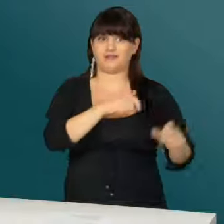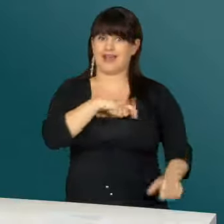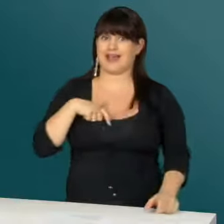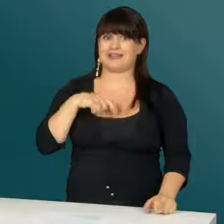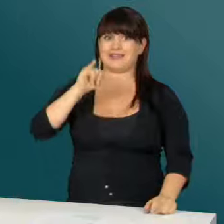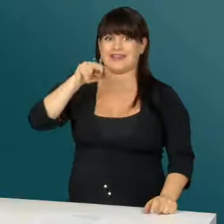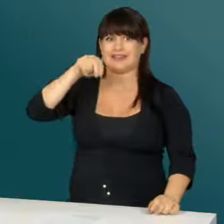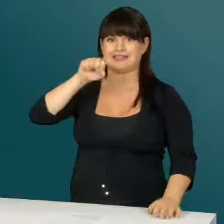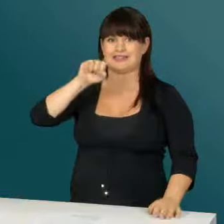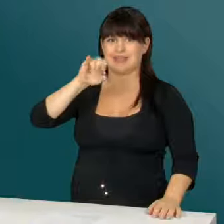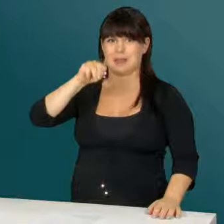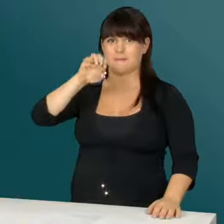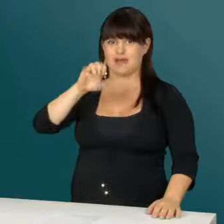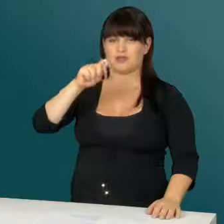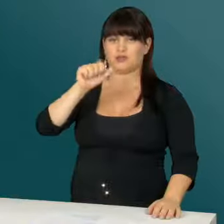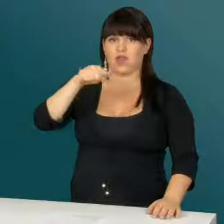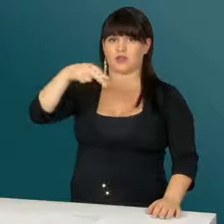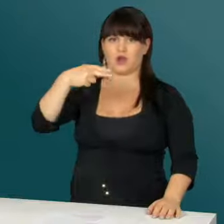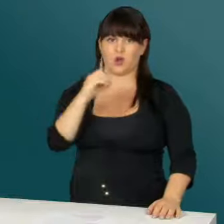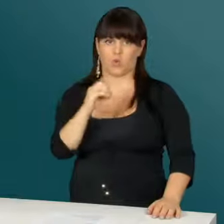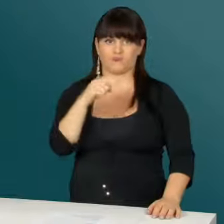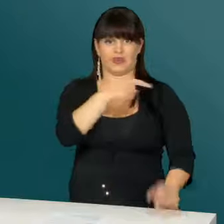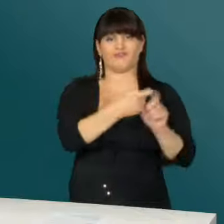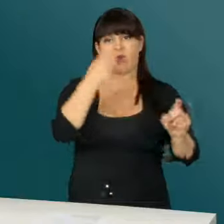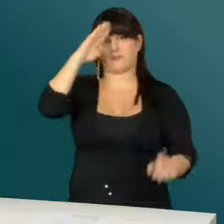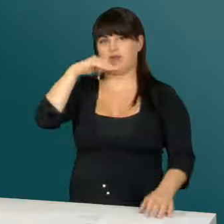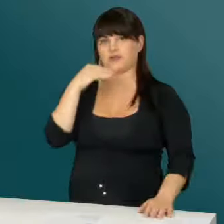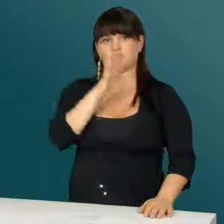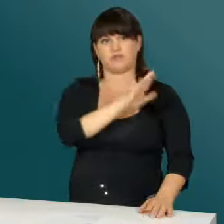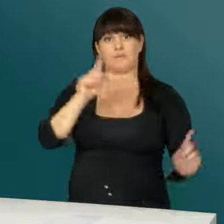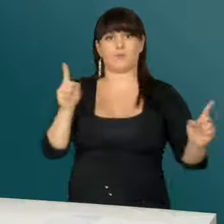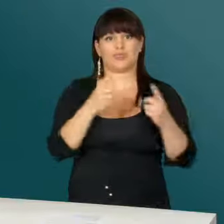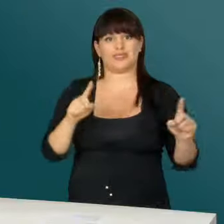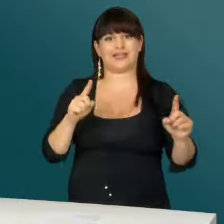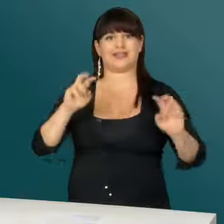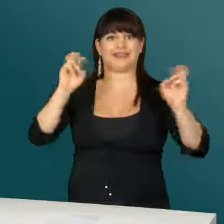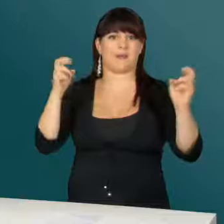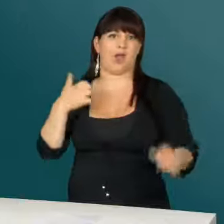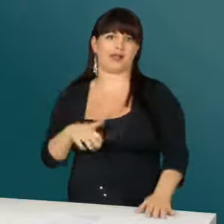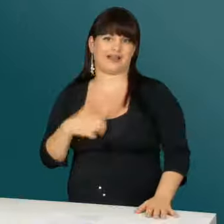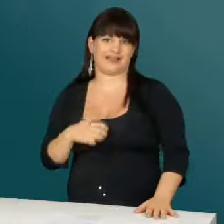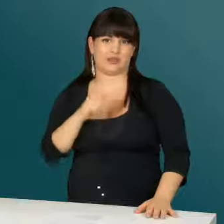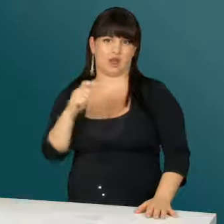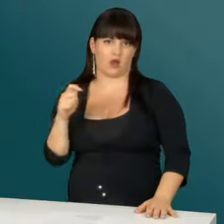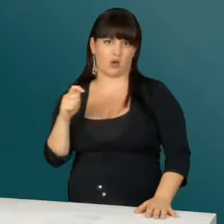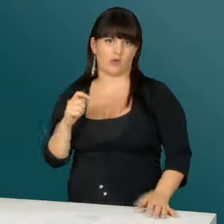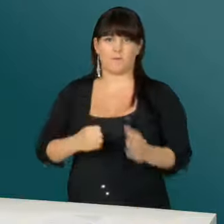INSIEME TANGO aus Basel zeigen argentinische Tango-Musik begleitet von Poesie und lustigen,